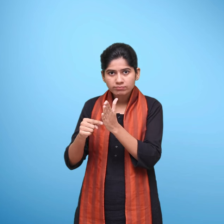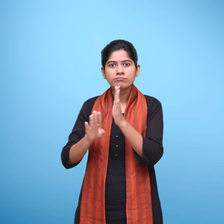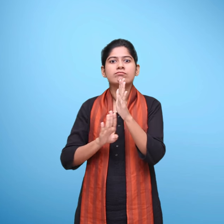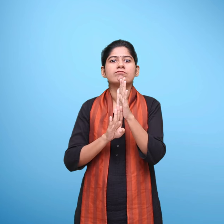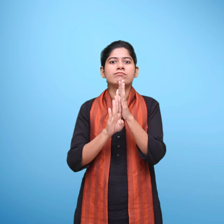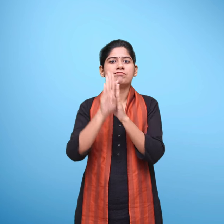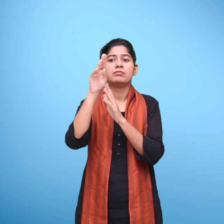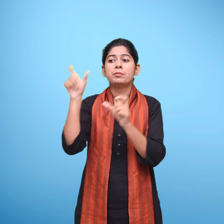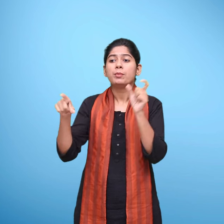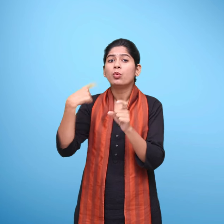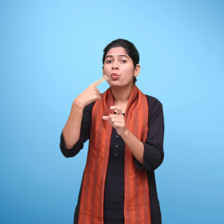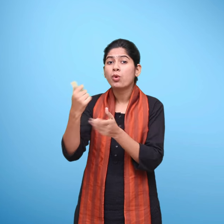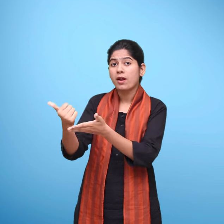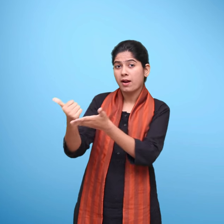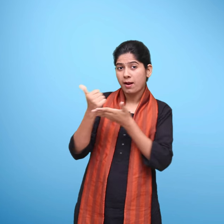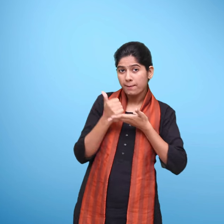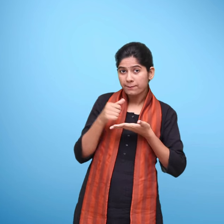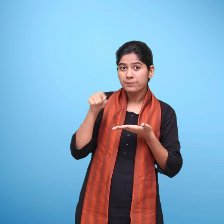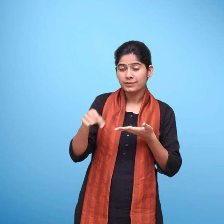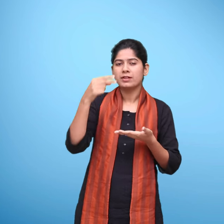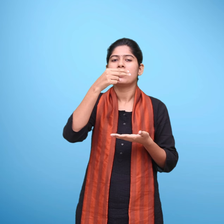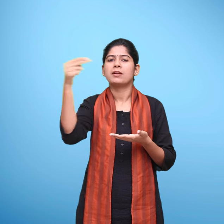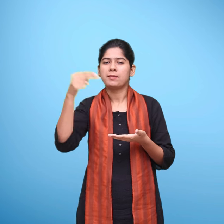परिशद, साकेत, वरिष्ठ, परामर्ष दाता